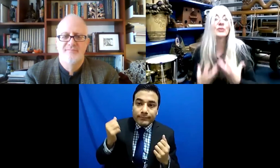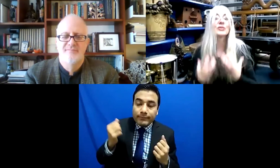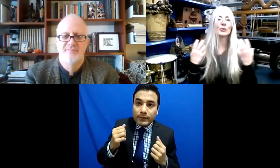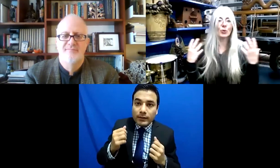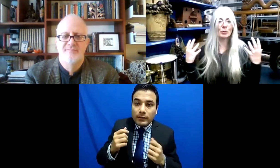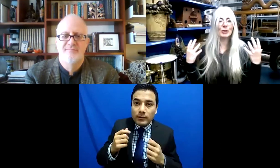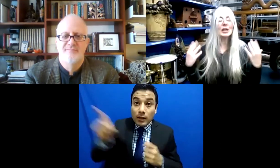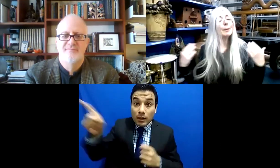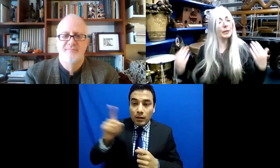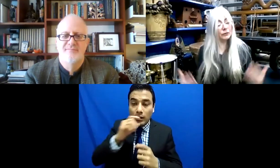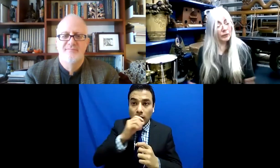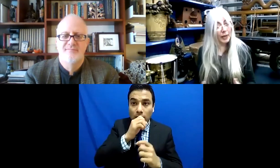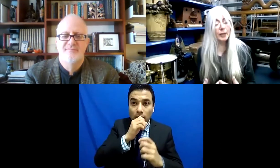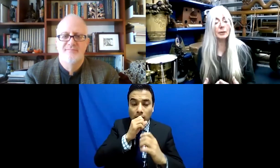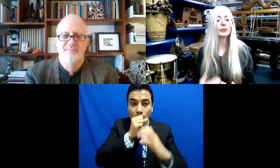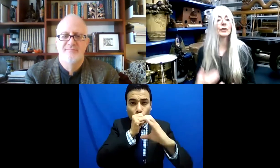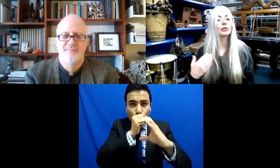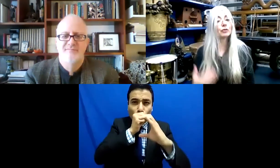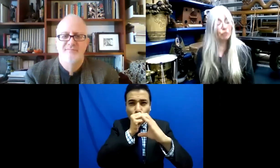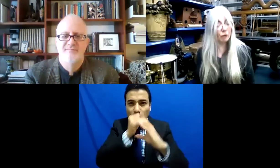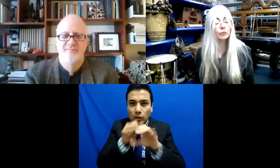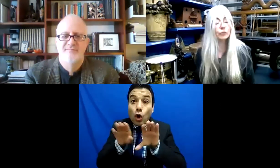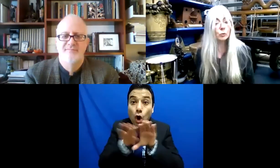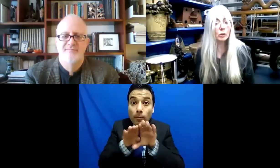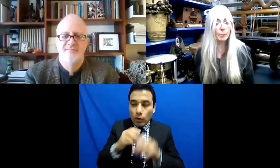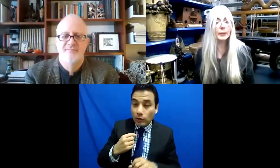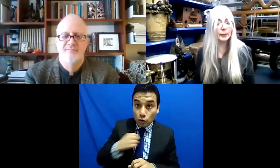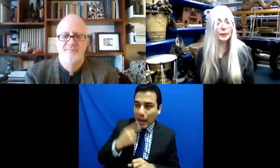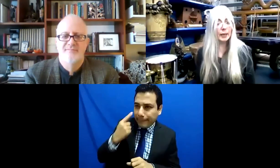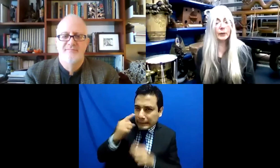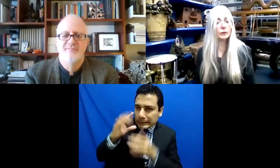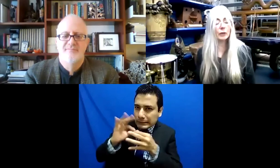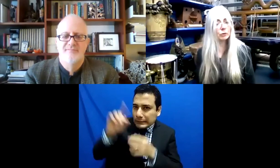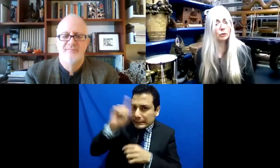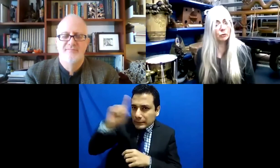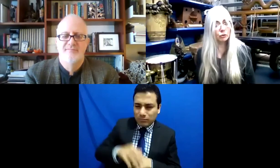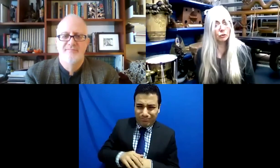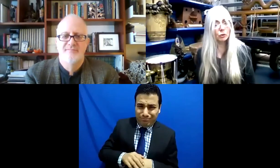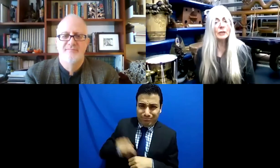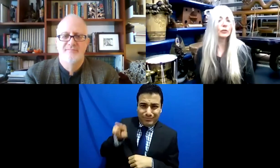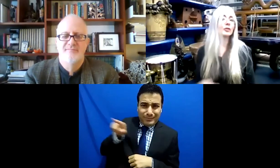trompetista. Él se hace responsable de su instrumento y de ahí viene el tema.